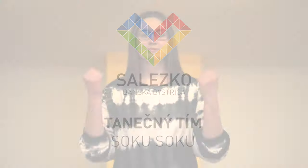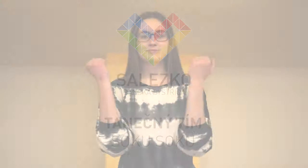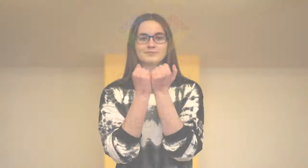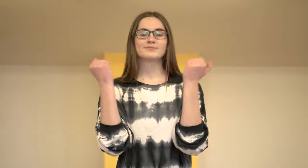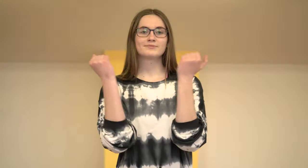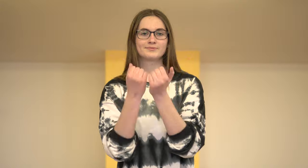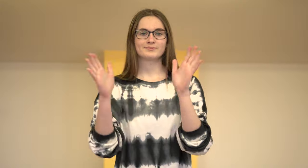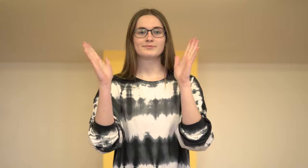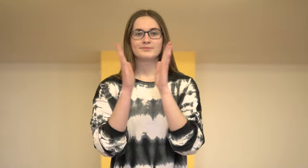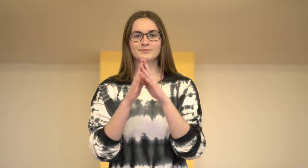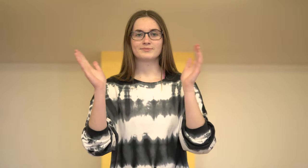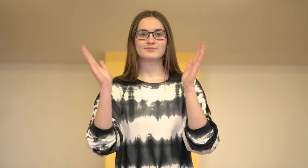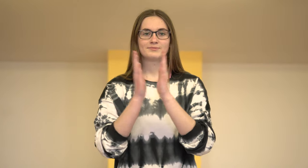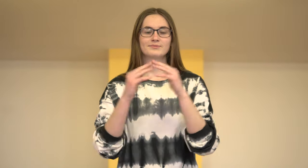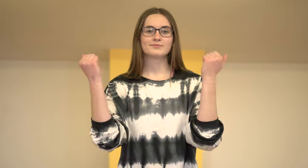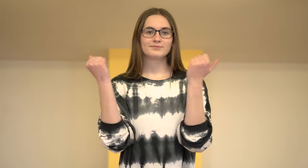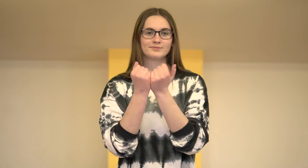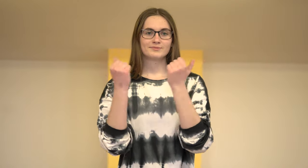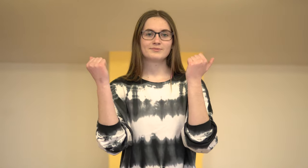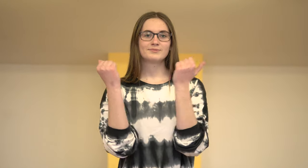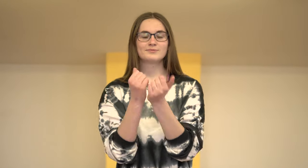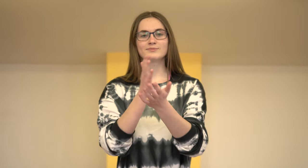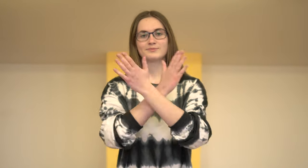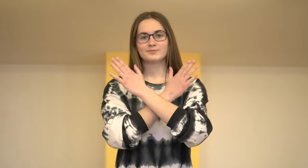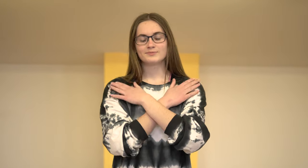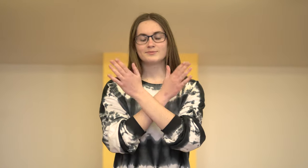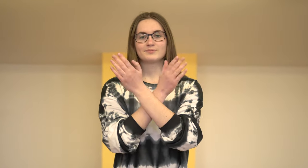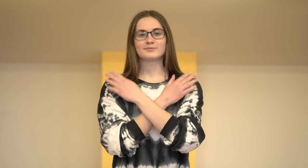Soco, soco, bate, bate, soco, soco, vira,